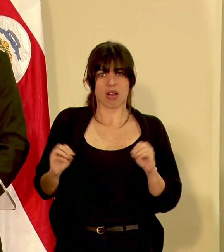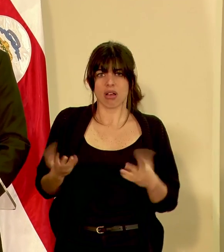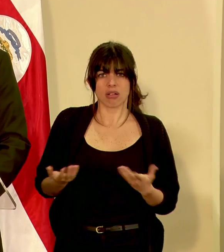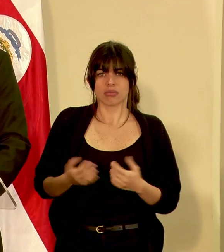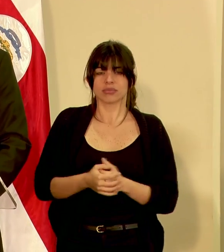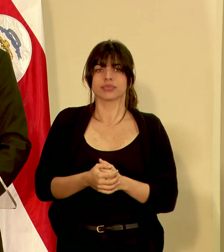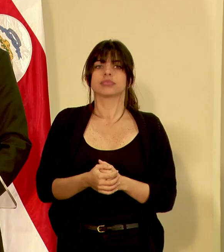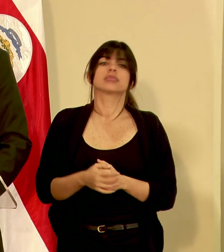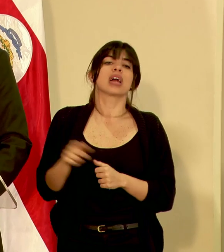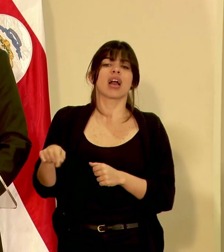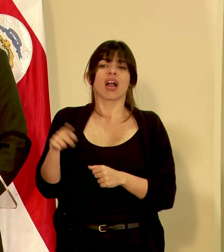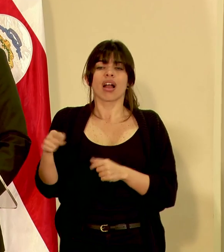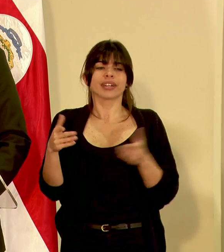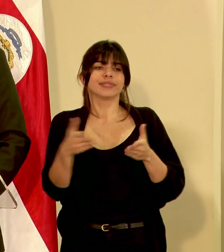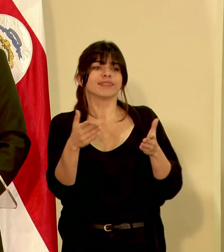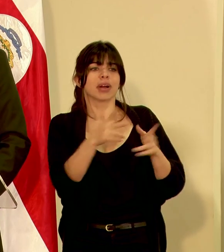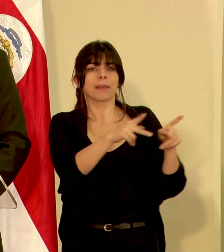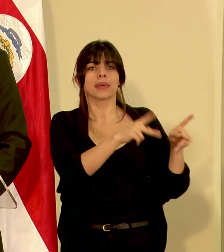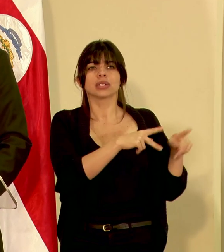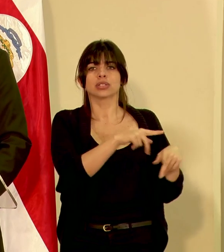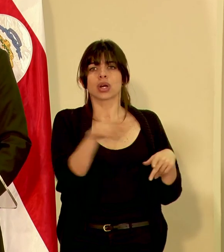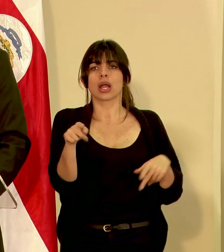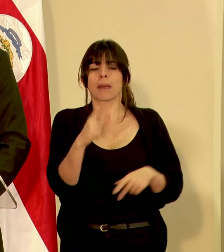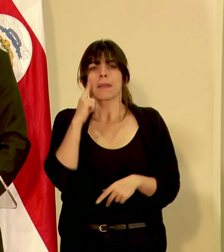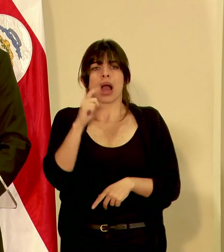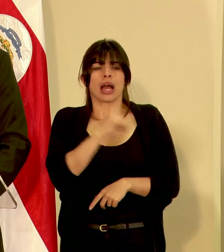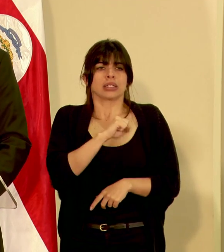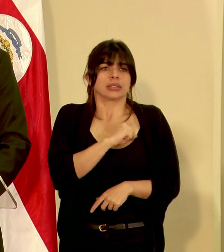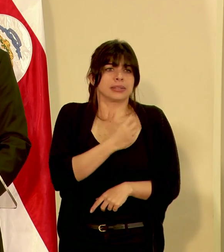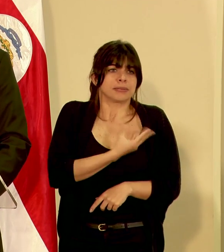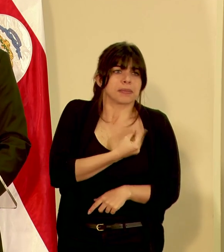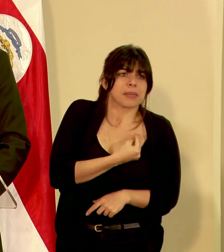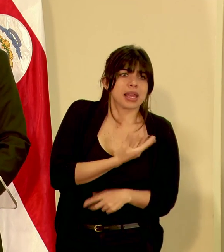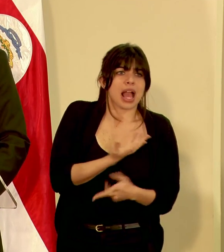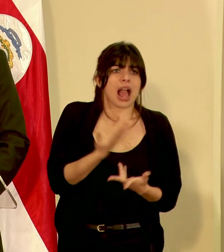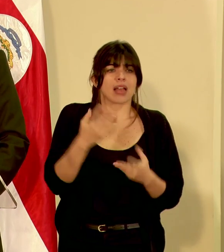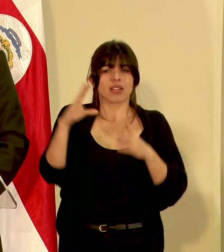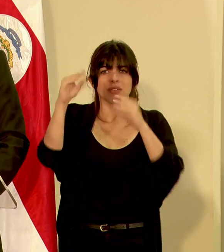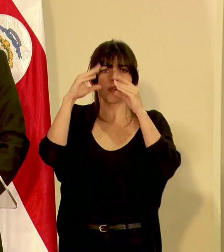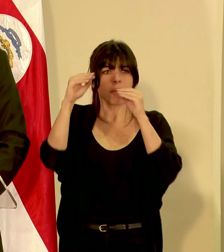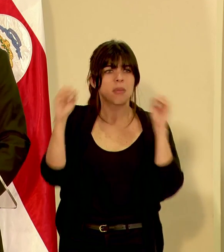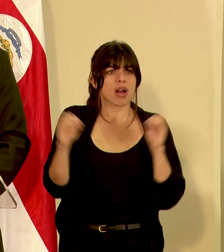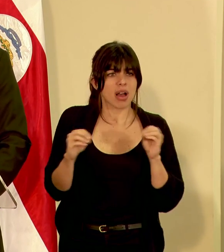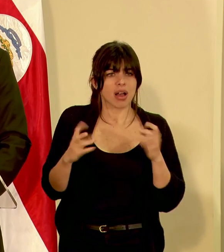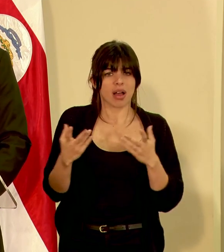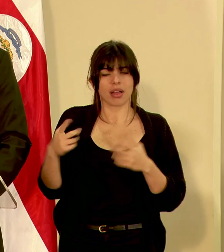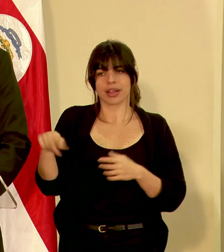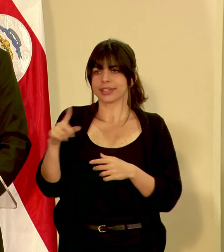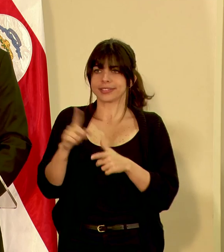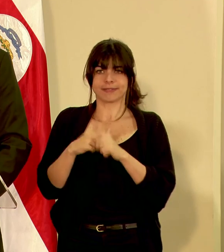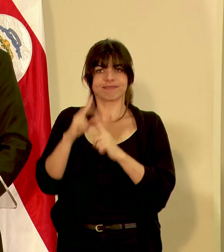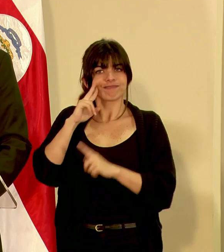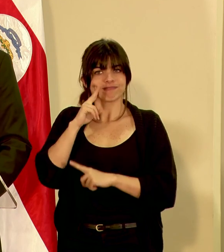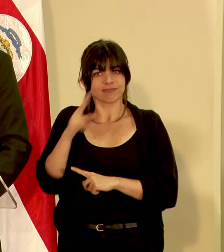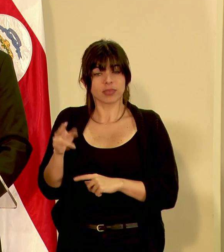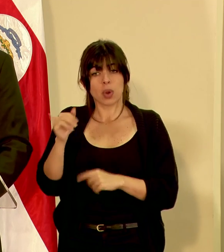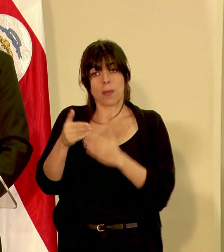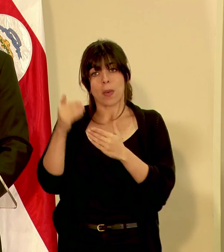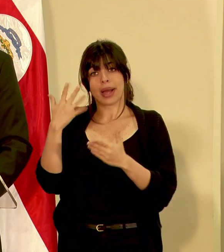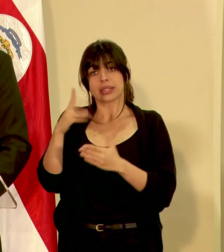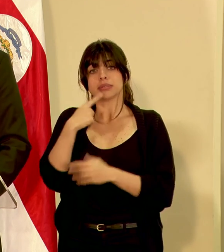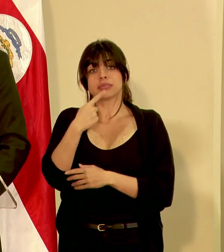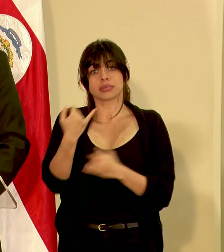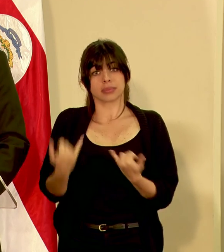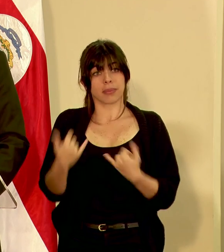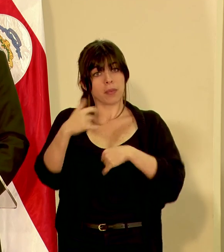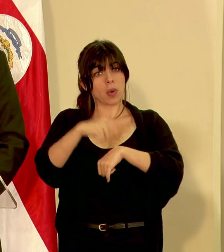instan a la población al pánico al miedo a la desinformación y pues como señalaba anteriormente en